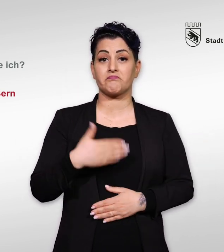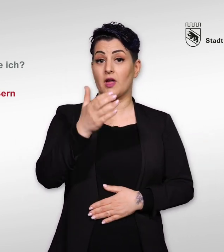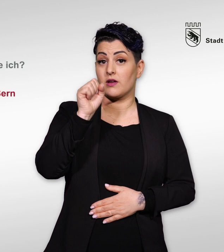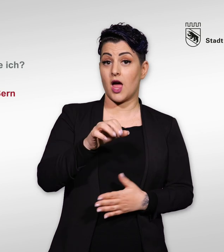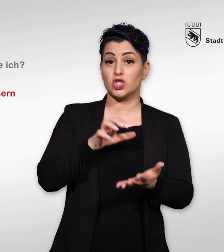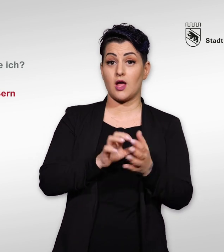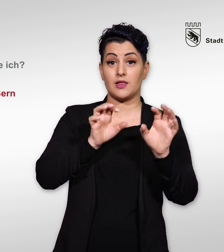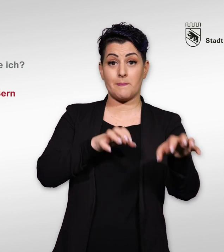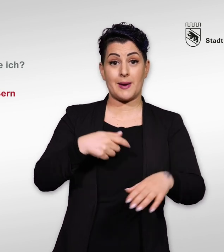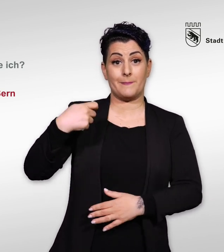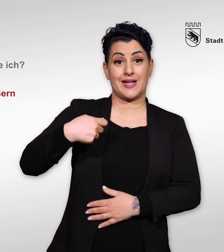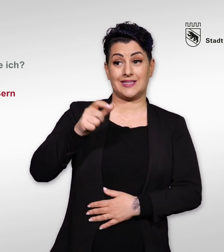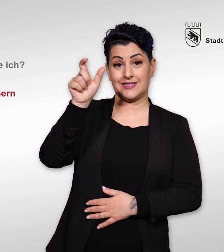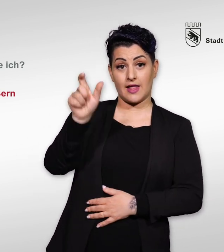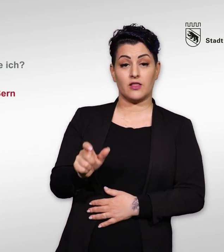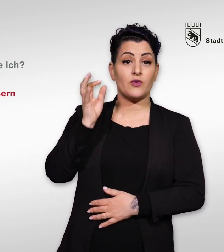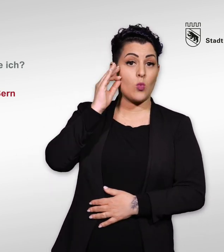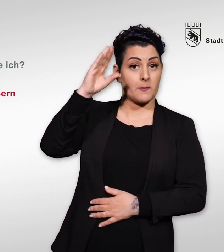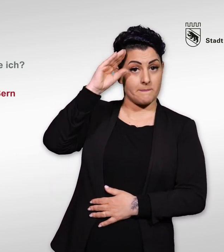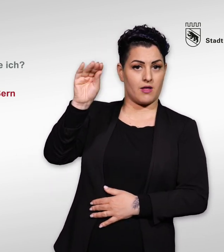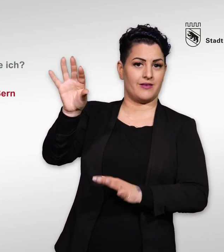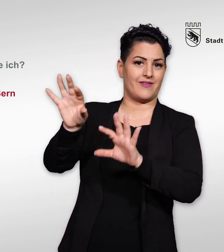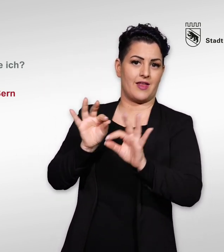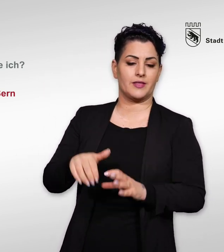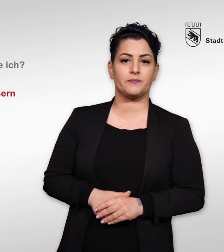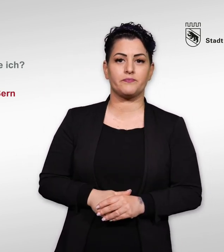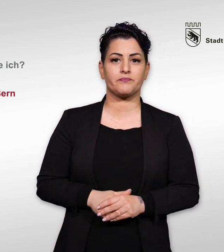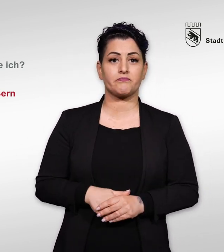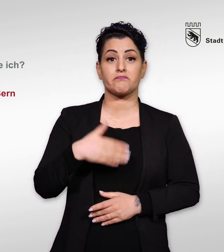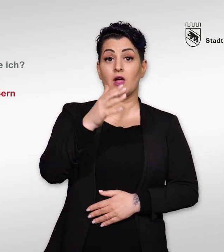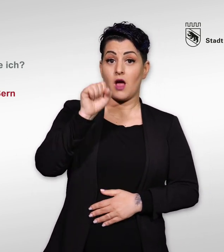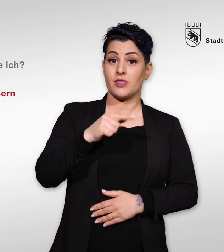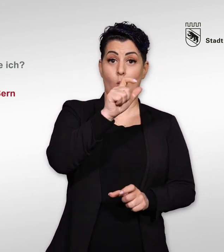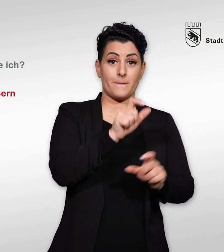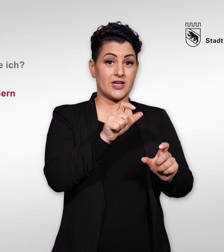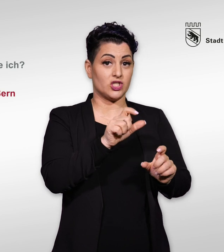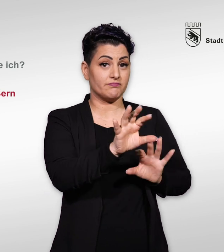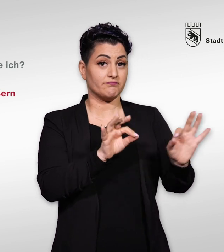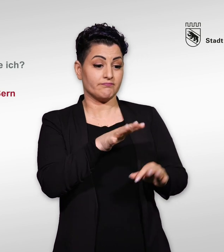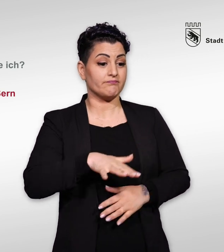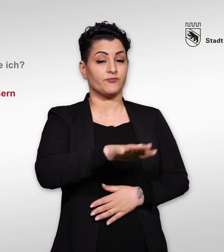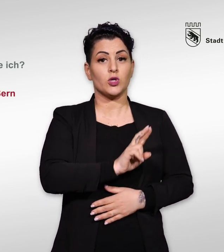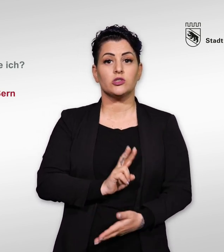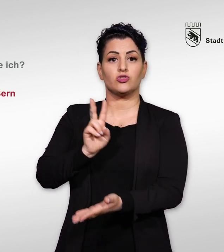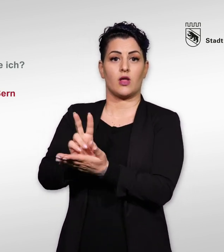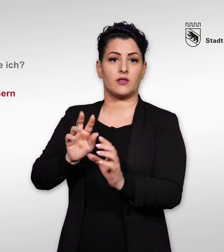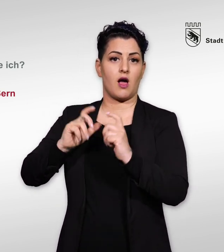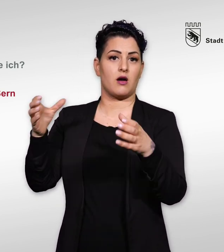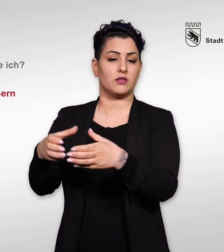Sie können in Bern die Stadtpräsidentin oder den Stadtpräsidenten wählen. Sie können außerdem Menschen in den Stadtrat